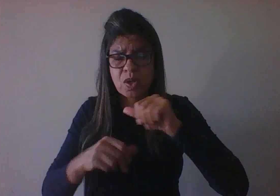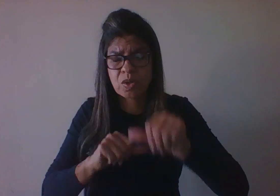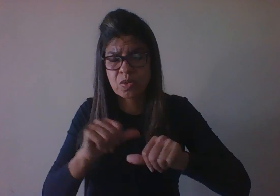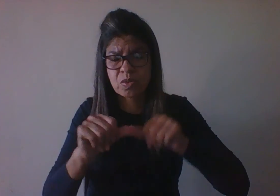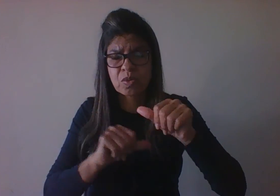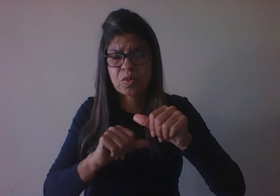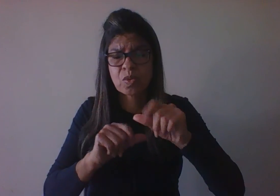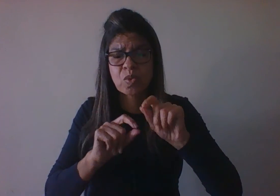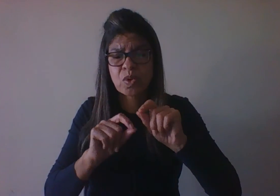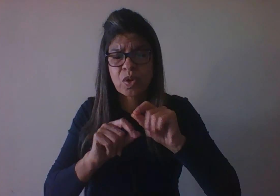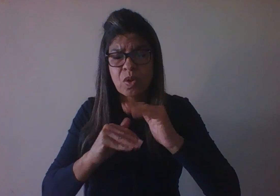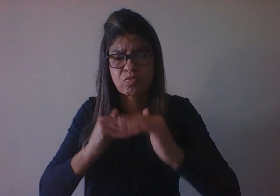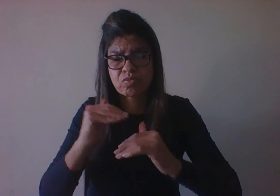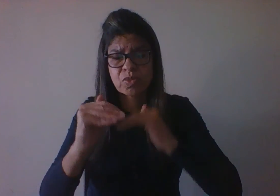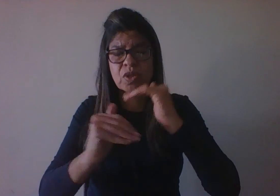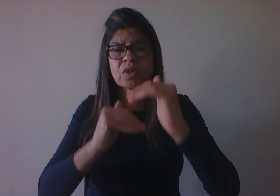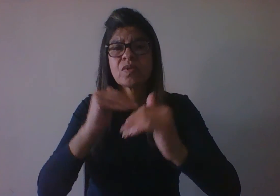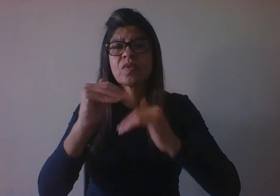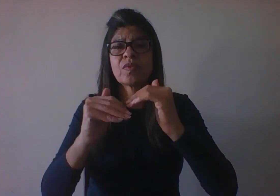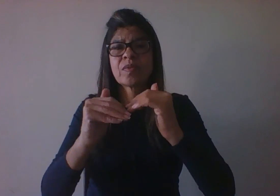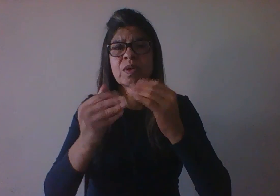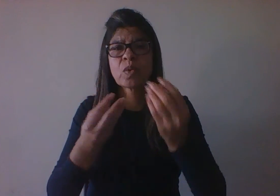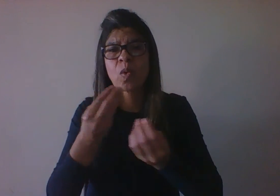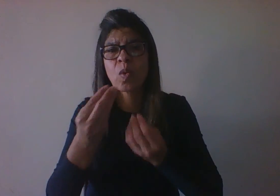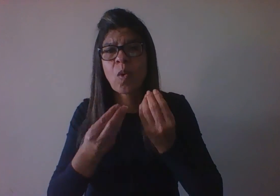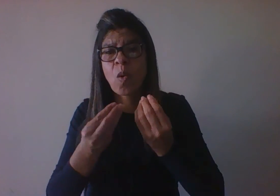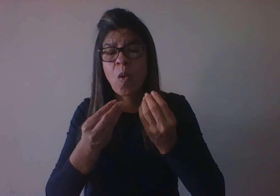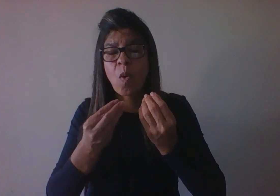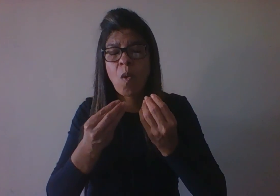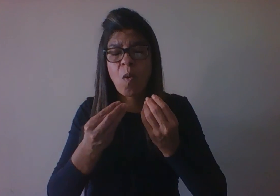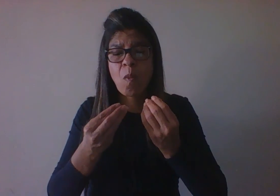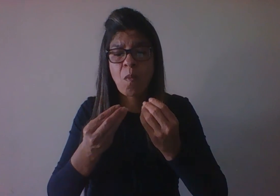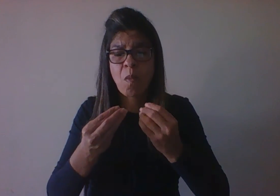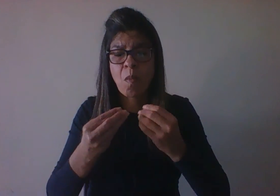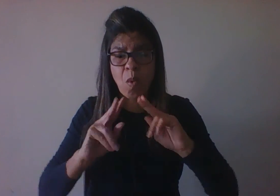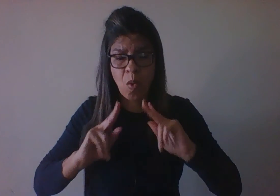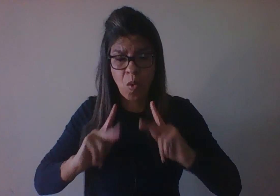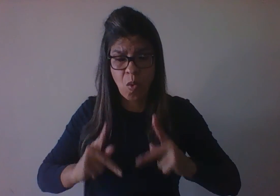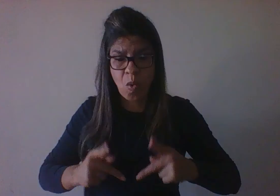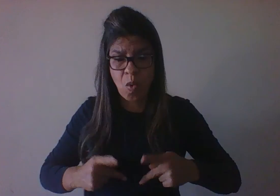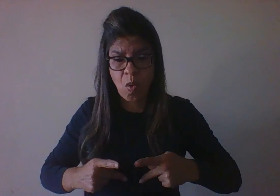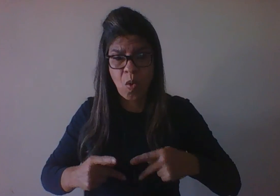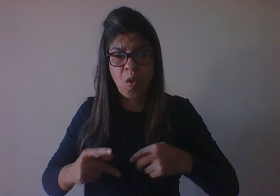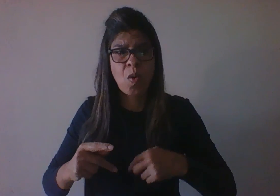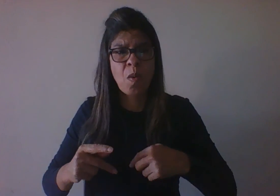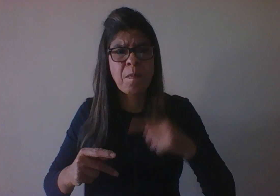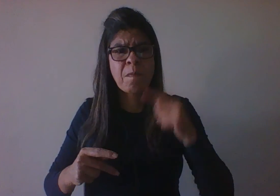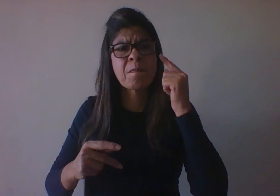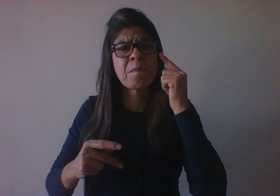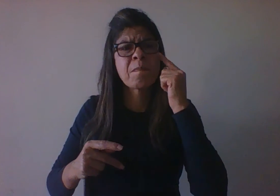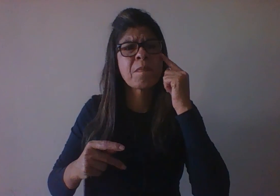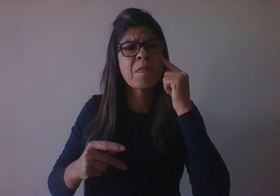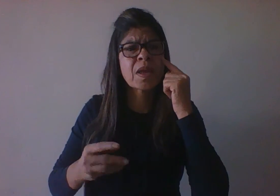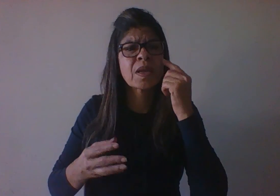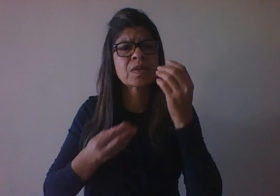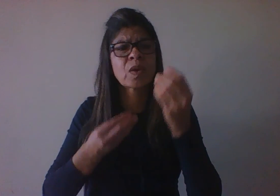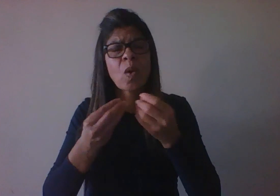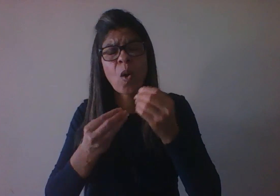cognitivo, de como que o organismo pensa, de como ele organiza o seu pensamento, de como esse pensamento